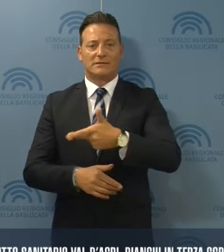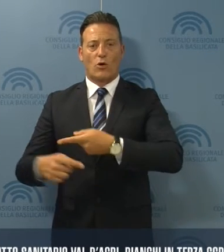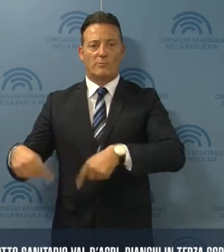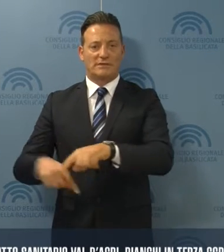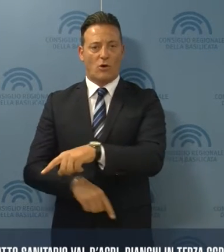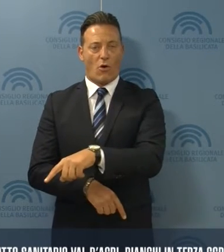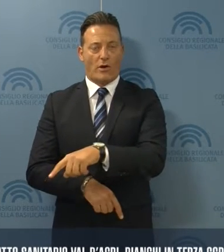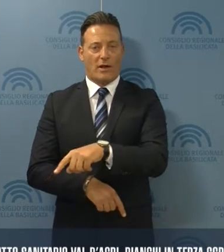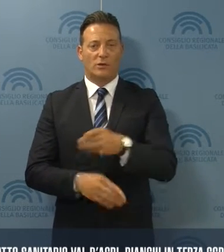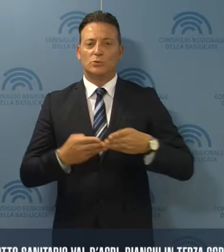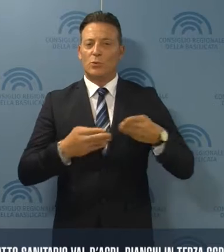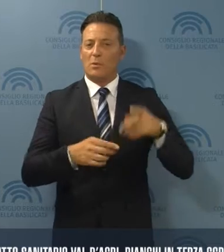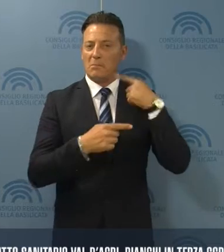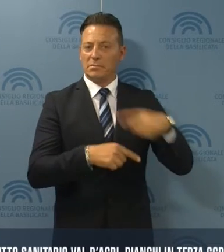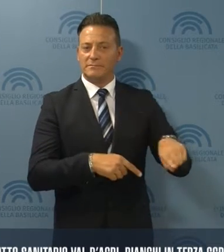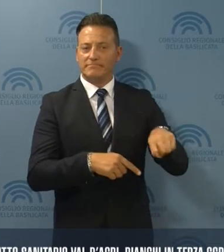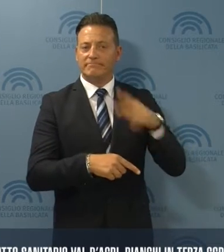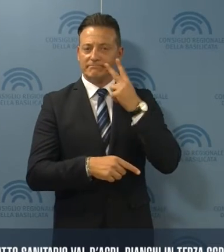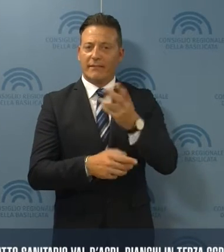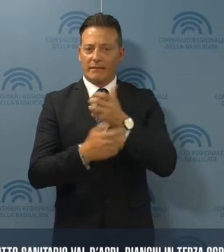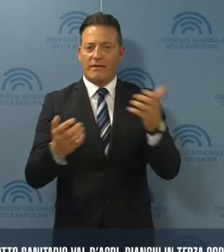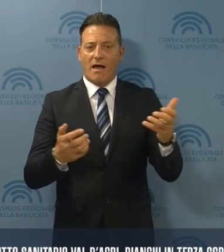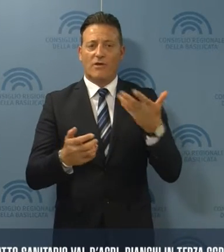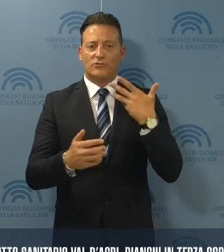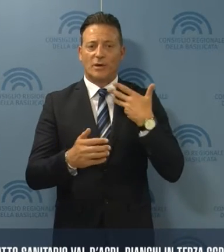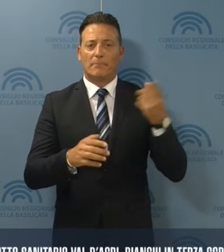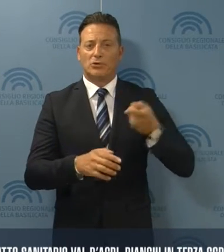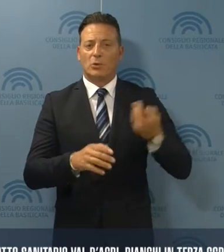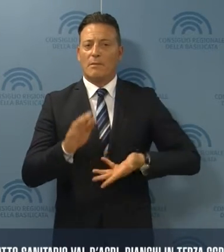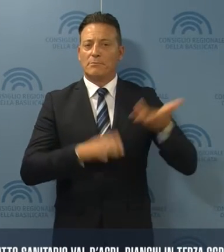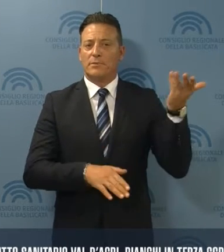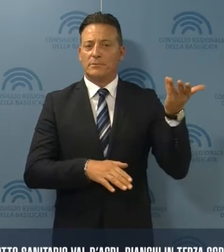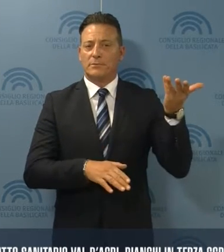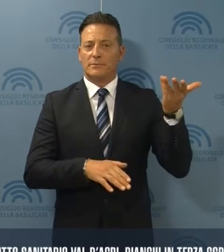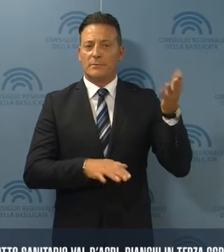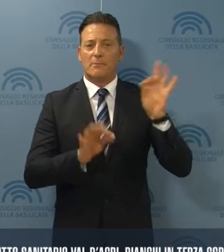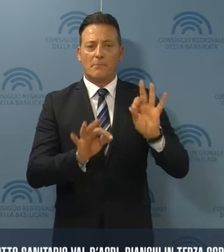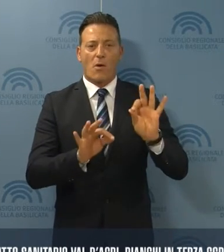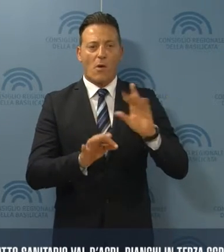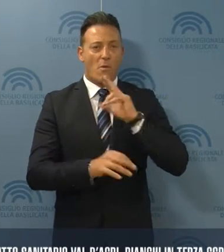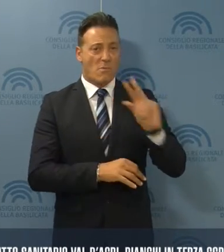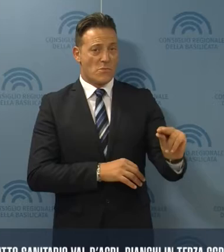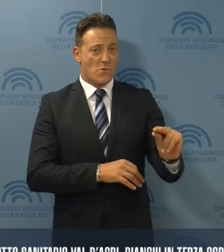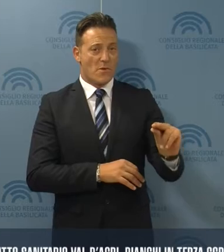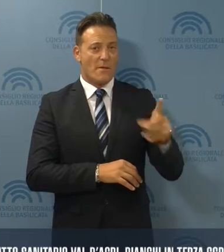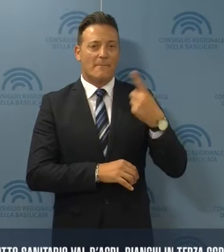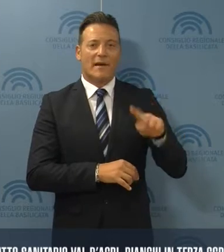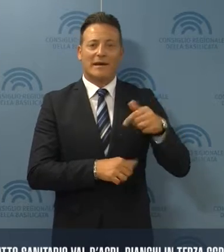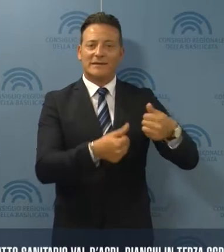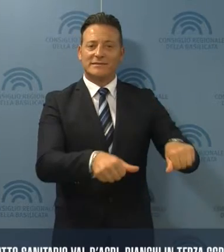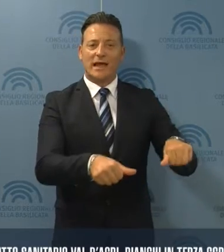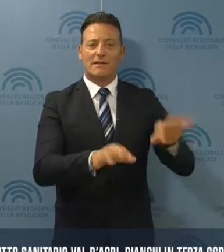Lo studio ha segnalato una prevalenza di sintomi più elevata, ha detto, per i